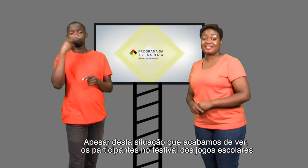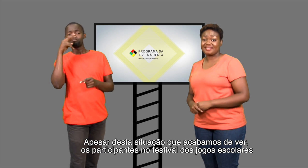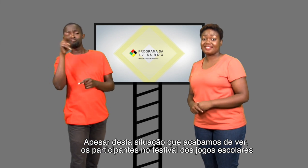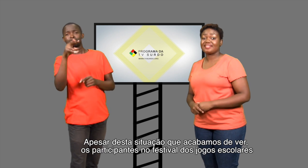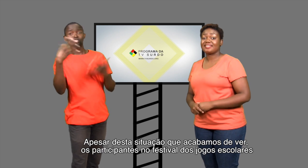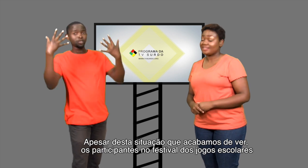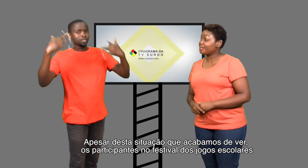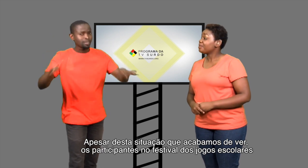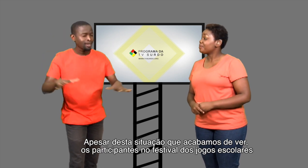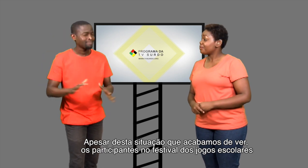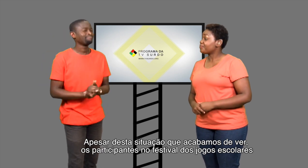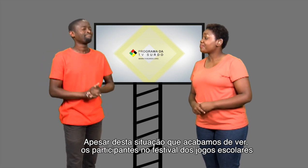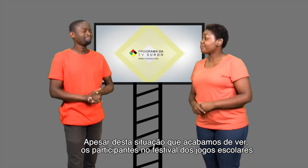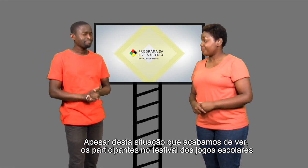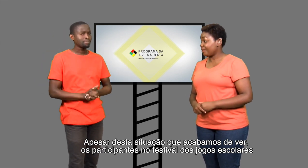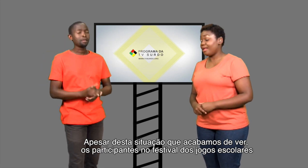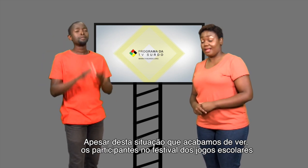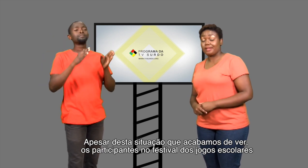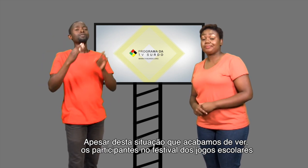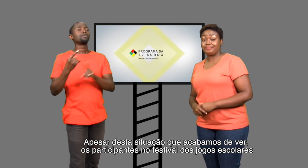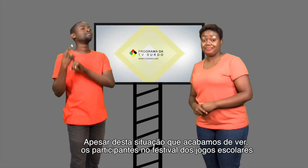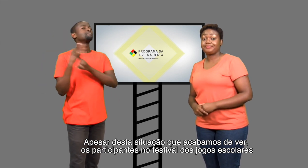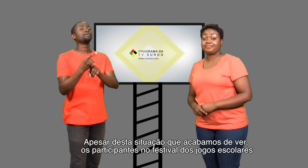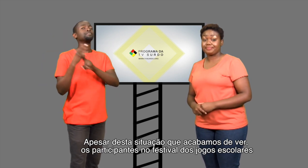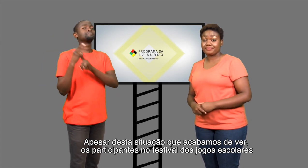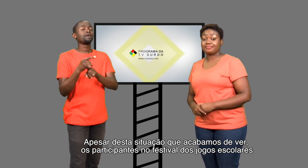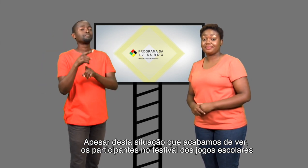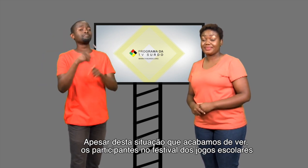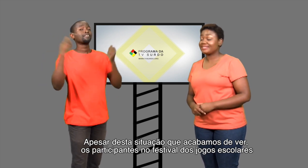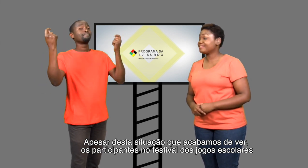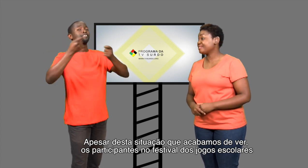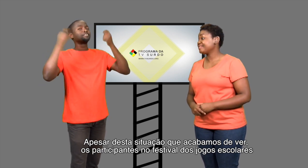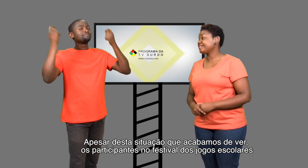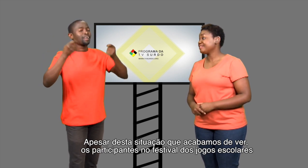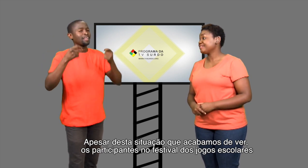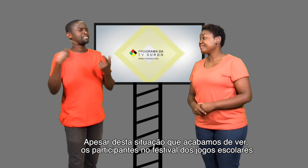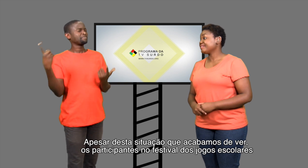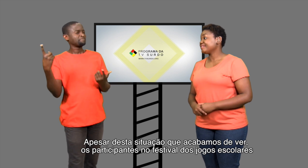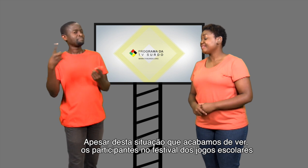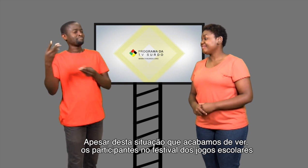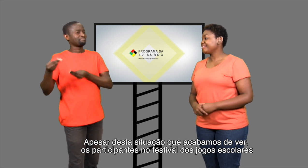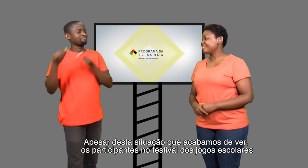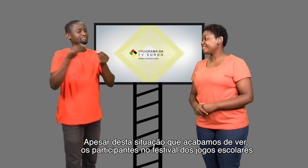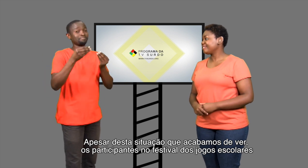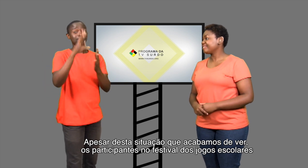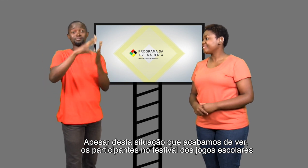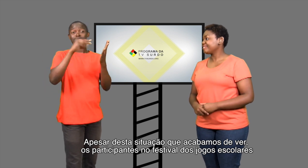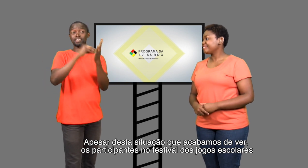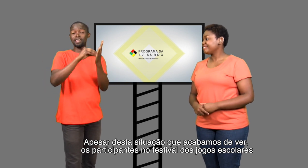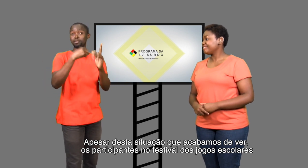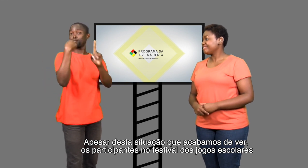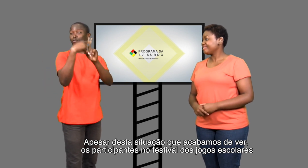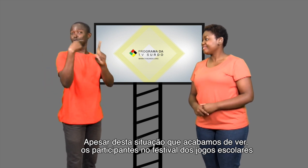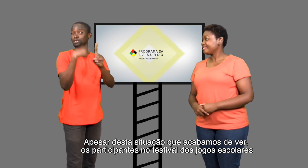Apesar desta situação que acabamos de ver, os participantes no Festival dos Jogos Desportivos Escolares